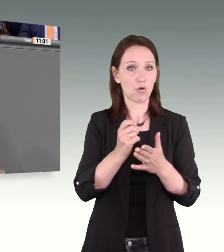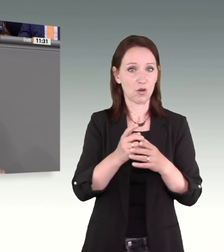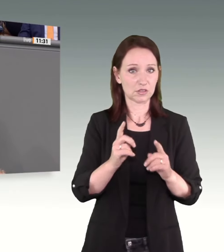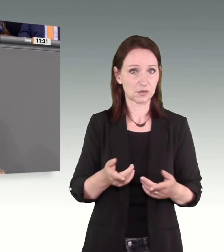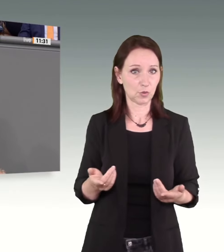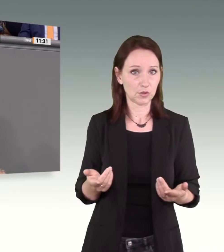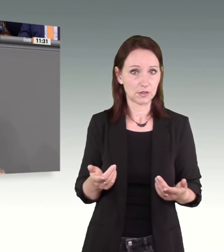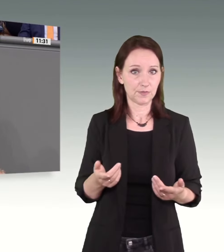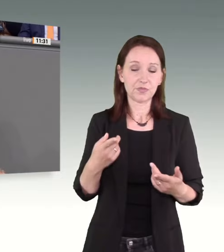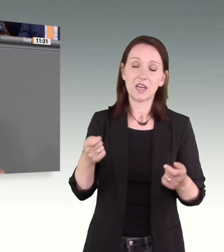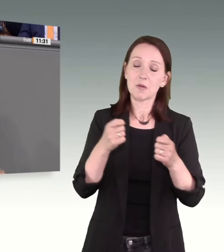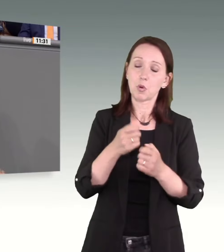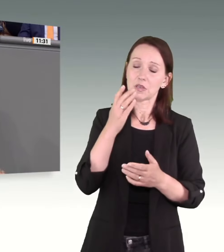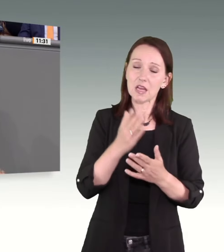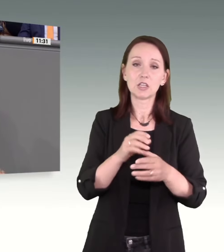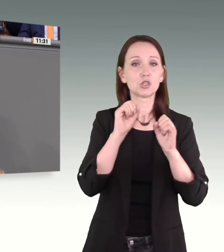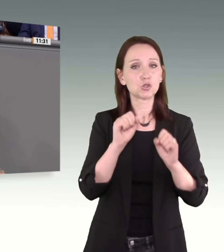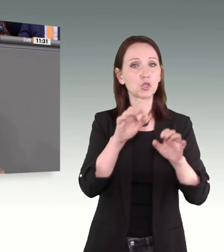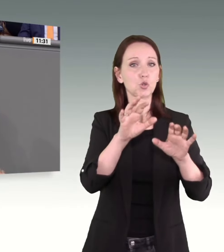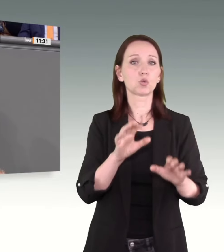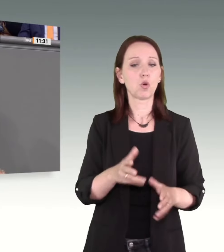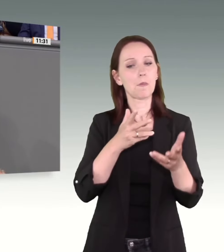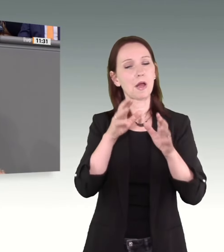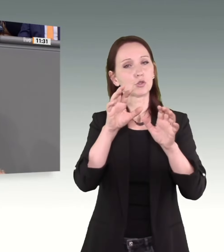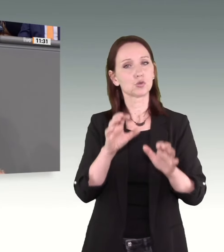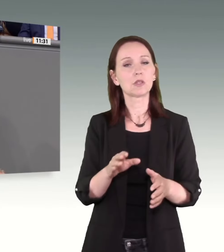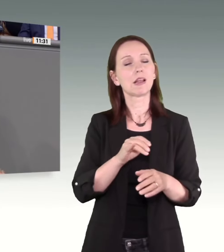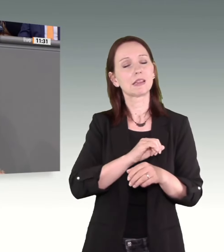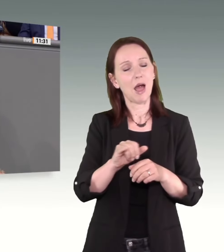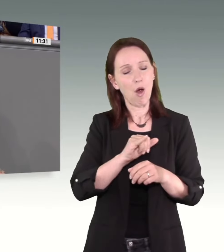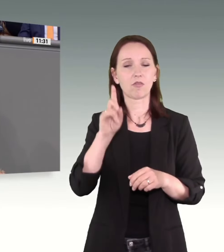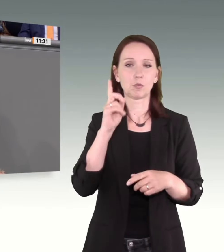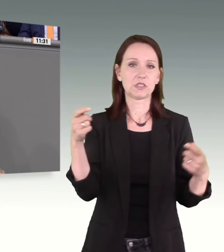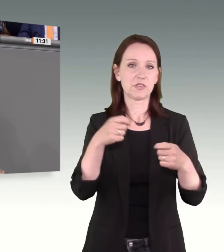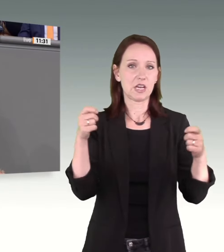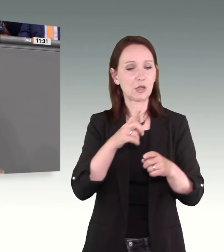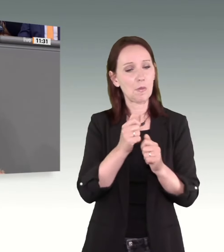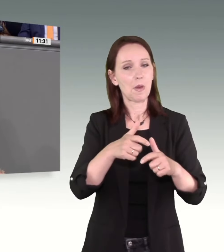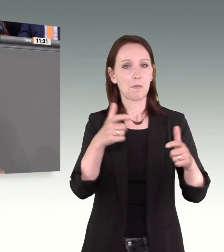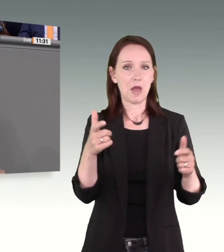Beratungsstrukturen dauerhaft finanzieren und ausbauen, damit Frauen nicht im Stich gelassen werden.